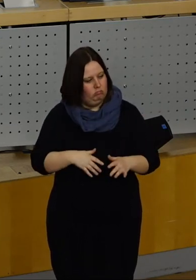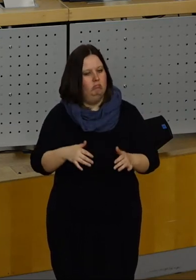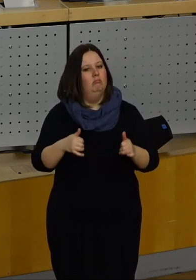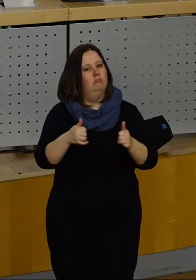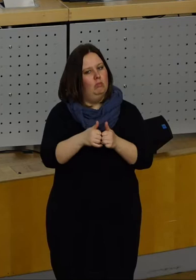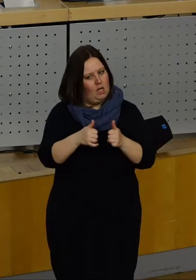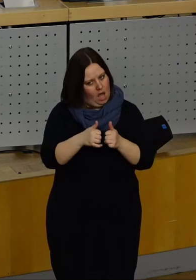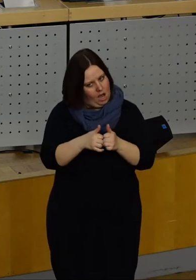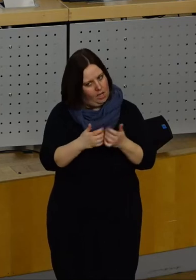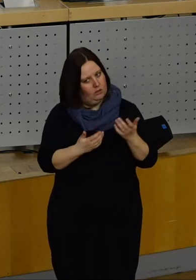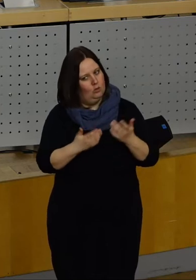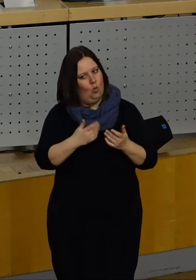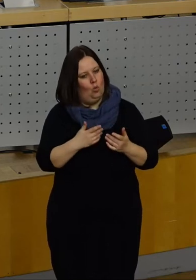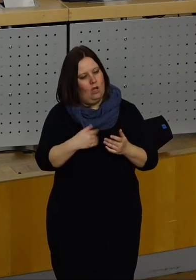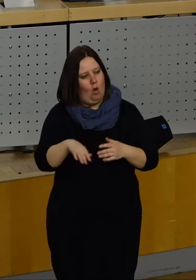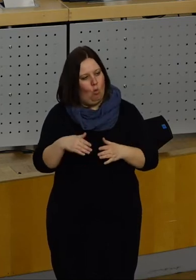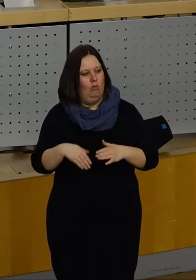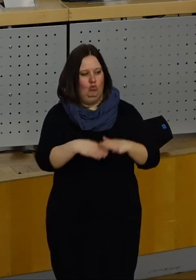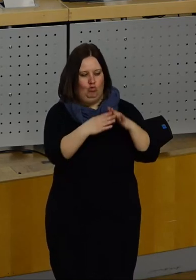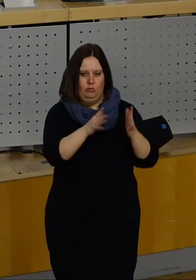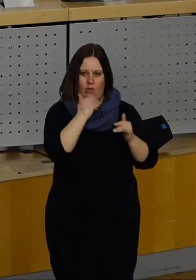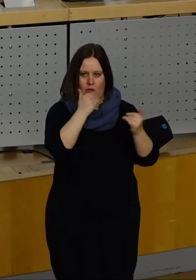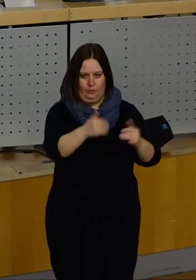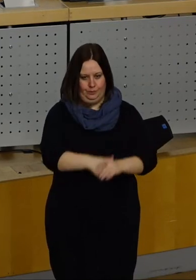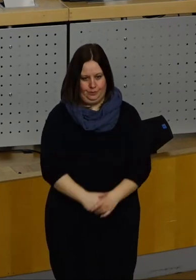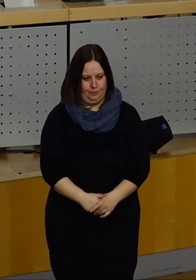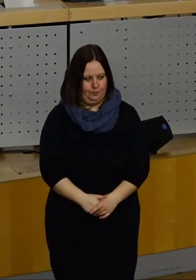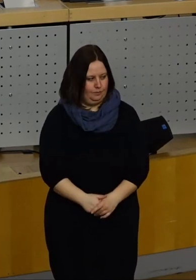oder, wenn auch gewünscht, interfraktionell zu unterstützen. Vielen Dank.